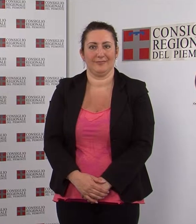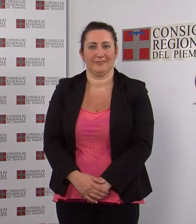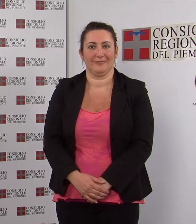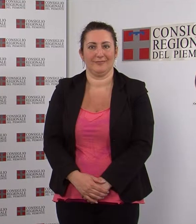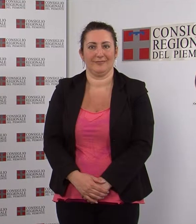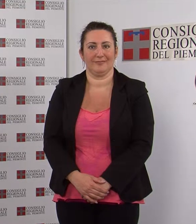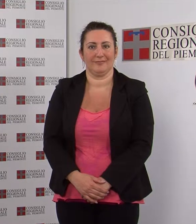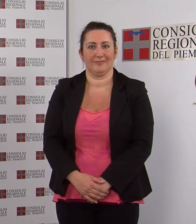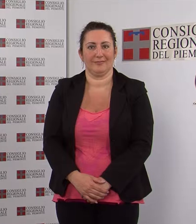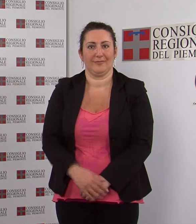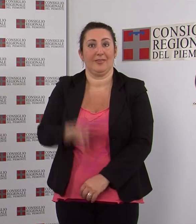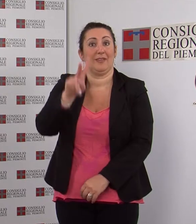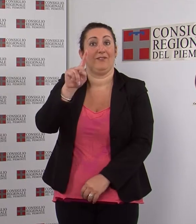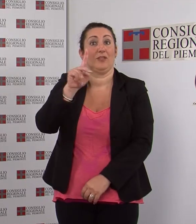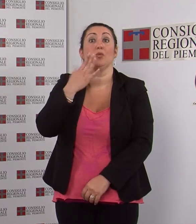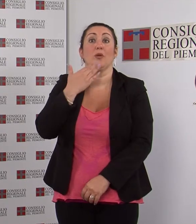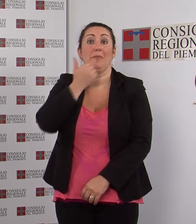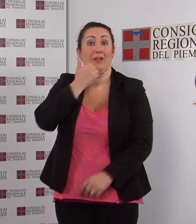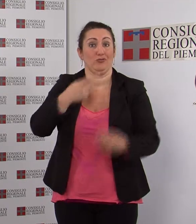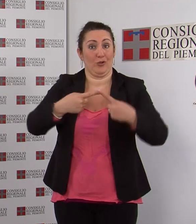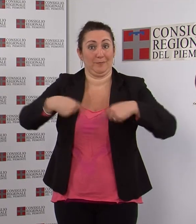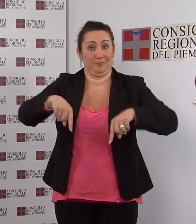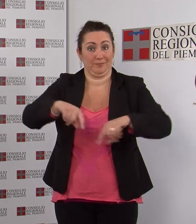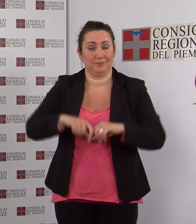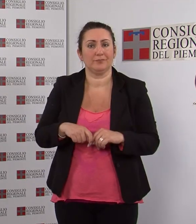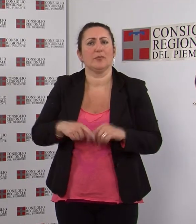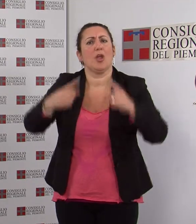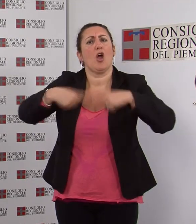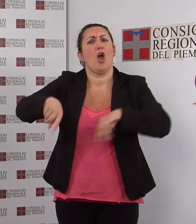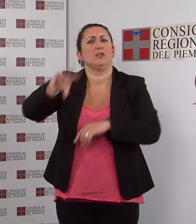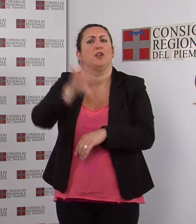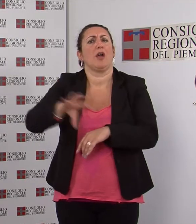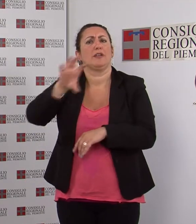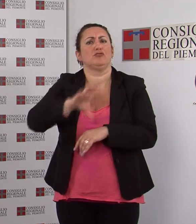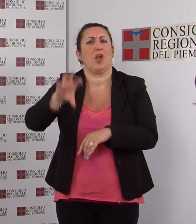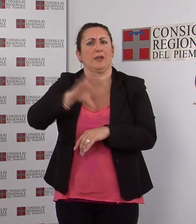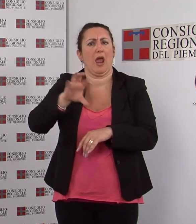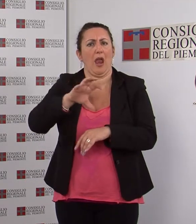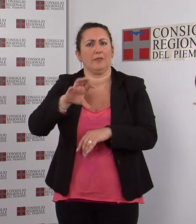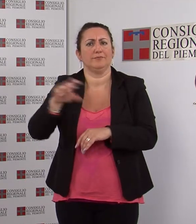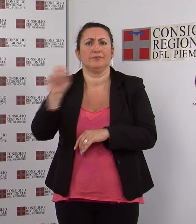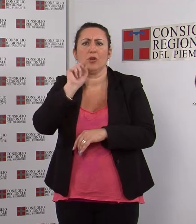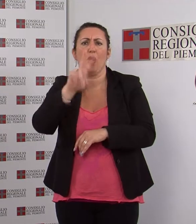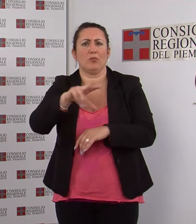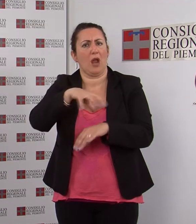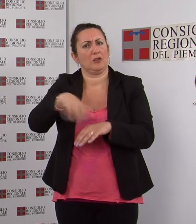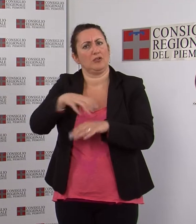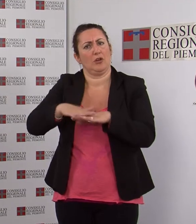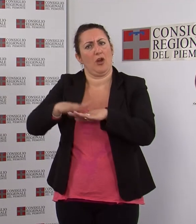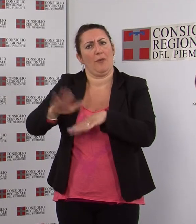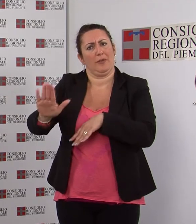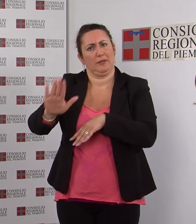La seduta del 21 maggio In Consiglio regionale è stata svolta la comunicazione dell'assessore competente sul